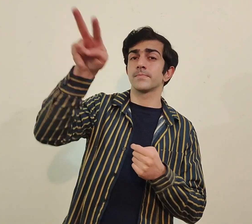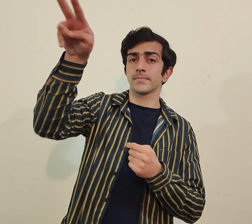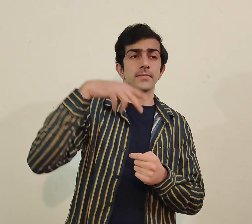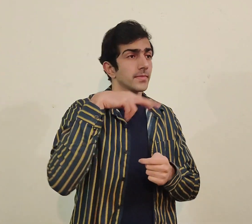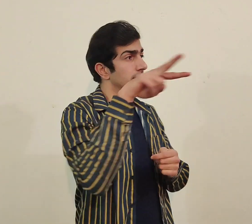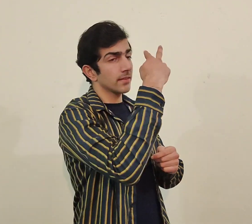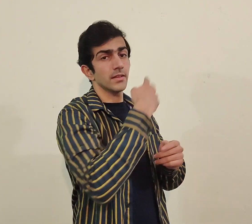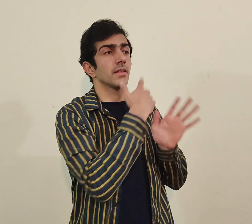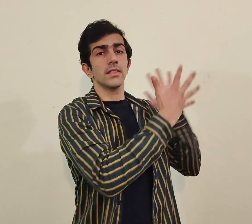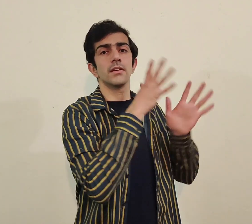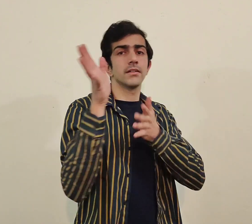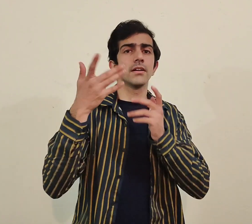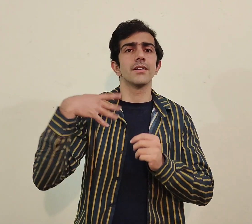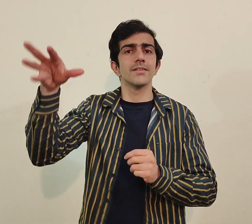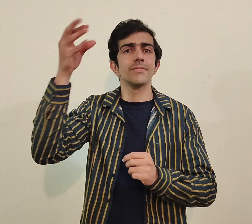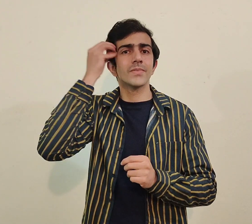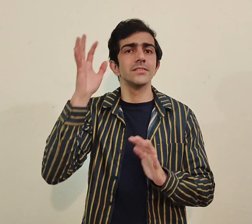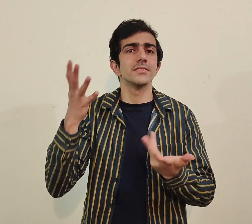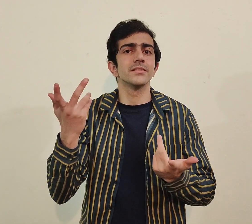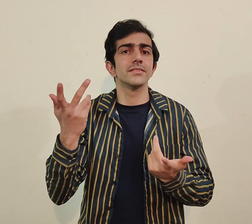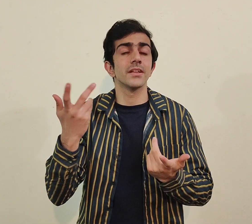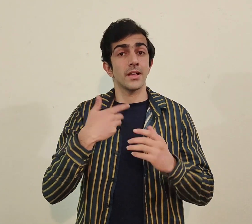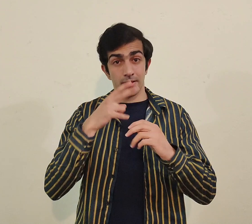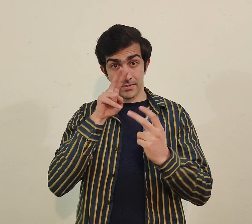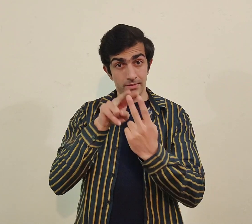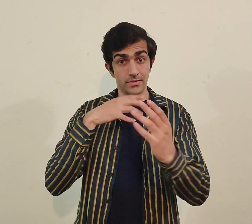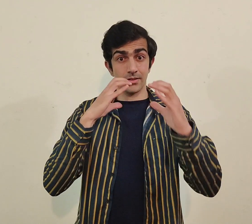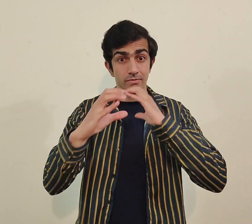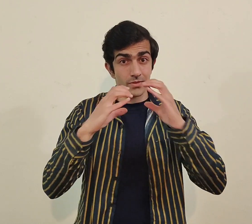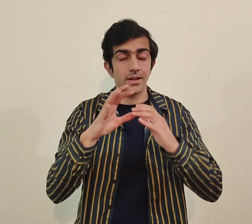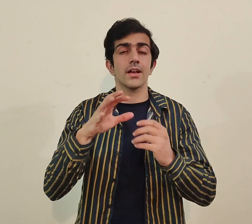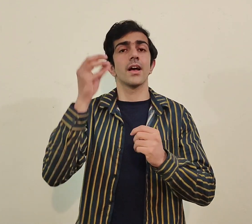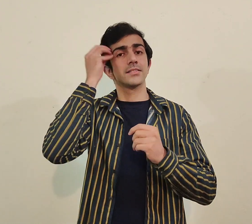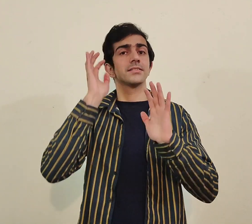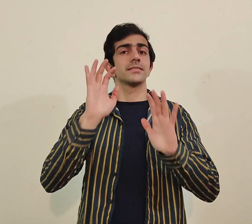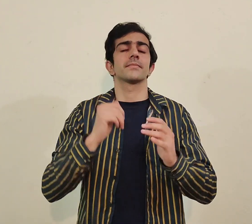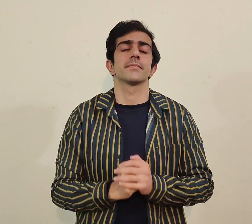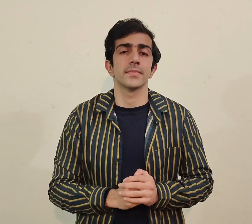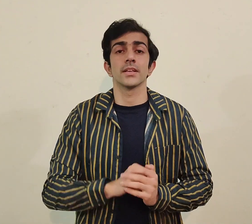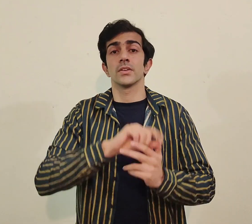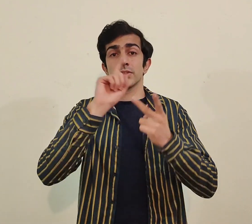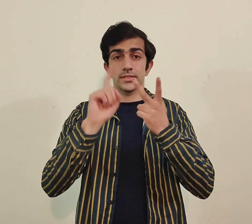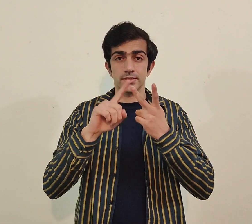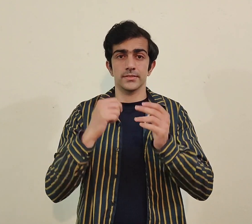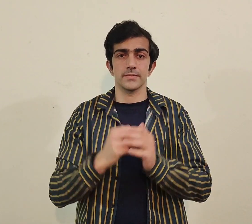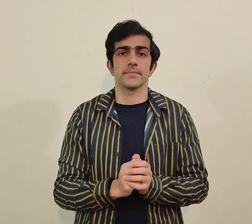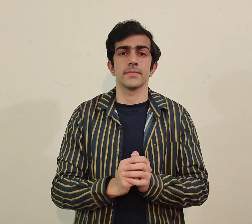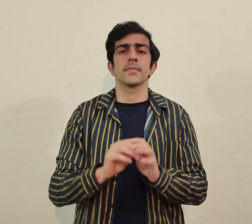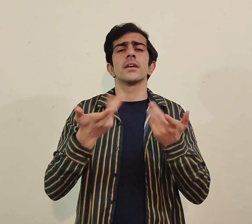ہیرنگ فرینڈ ہے اگر وہ ادھر دیکھ رہا ہے تو مجھے کیسے سمجھ جائے گی تو آئی کانٹیکٹ ہونا کمیونیکیٹ کرتے ہوئے لازمی ہے اور